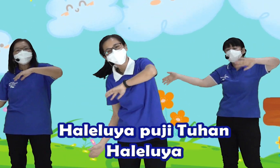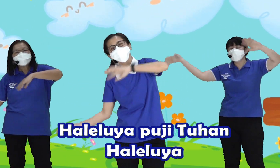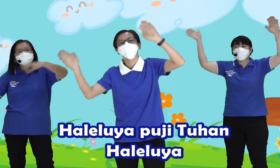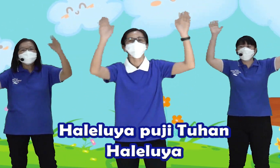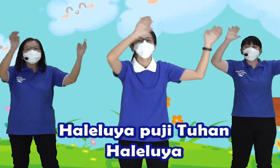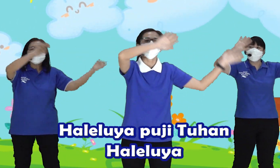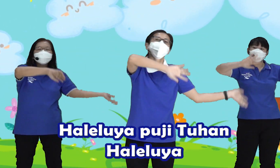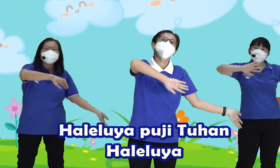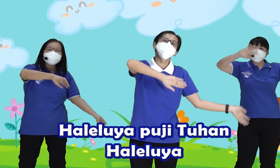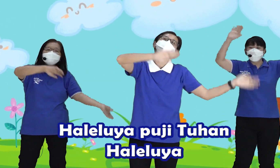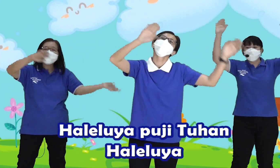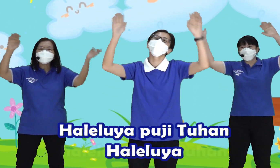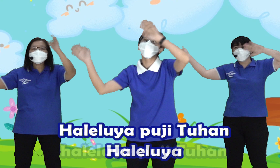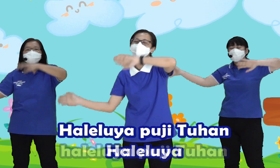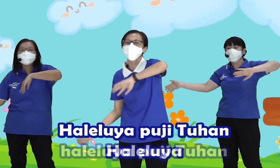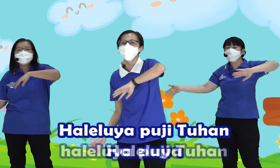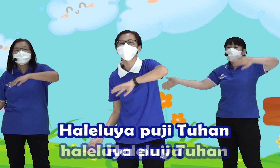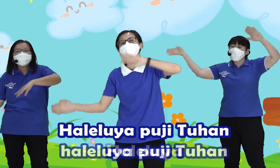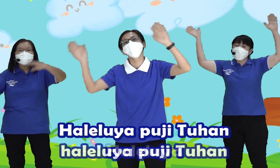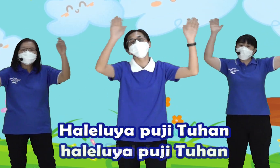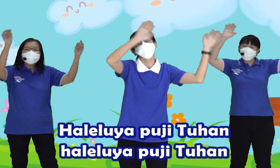Leluyah Puji Tuhan Hal